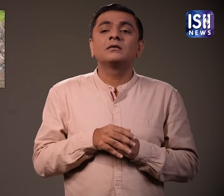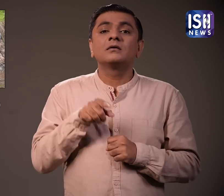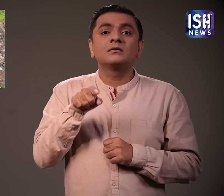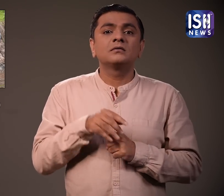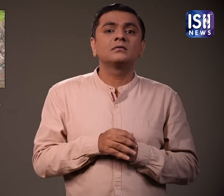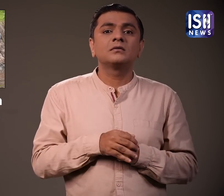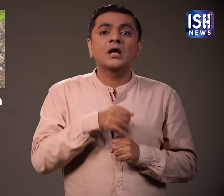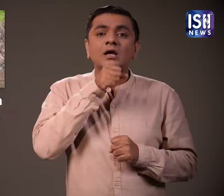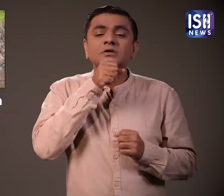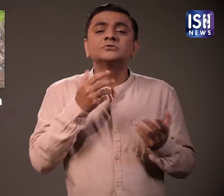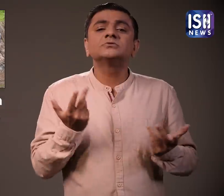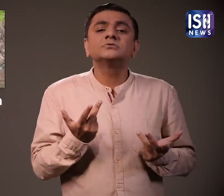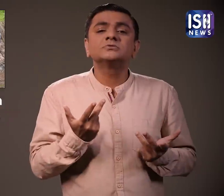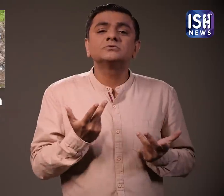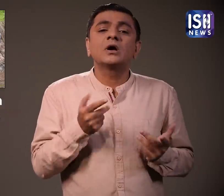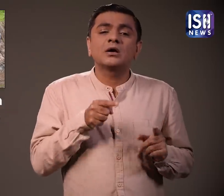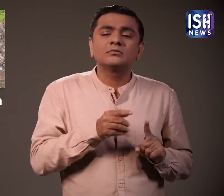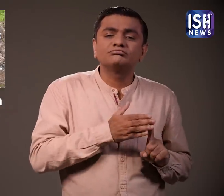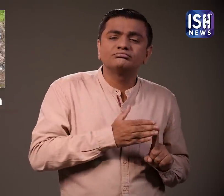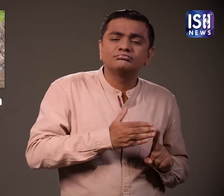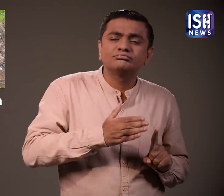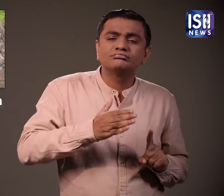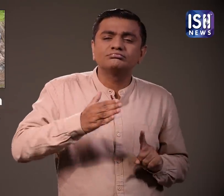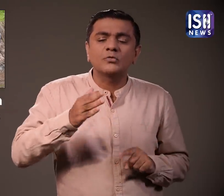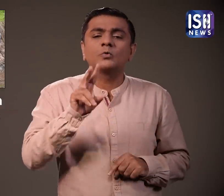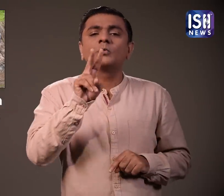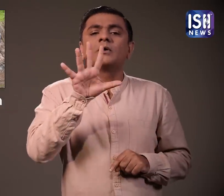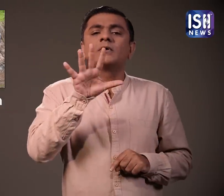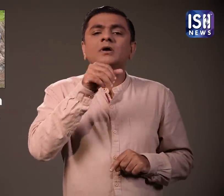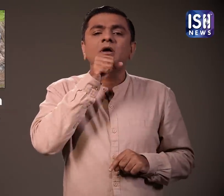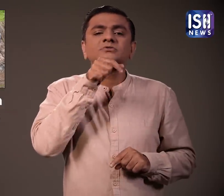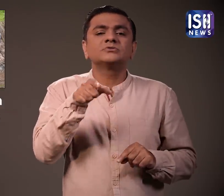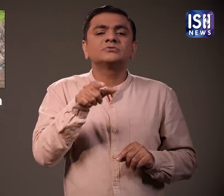जंगल में इसका औसतन जीवनकाल पच्चिस वर्ष तक होता है